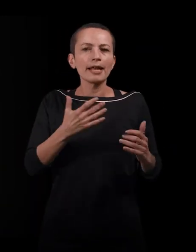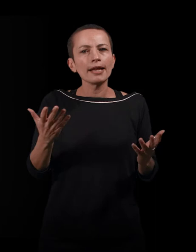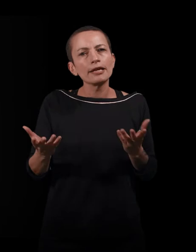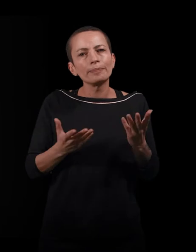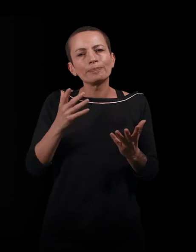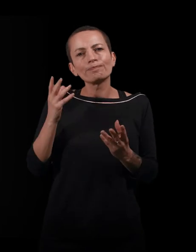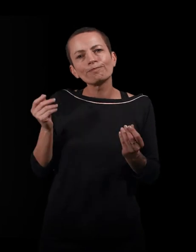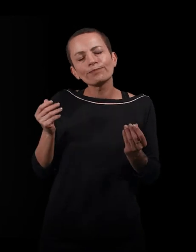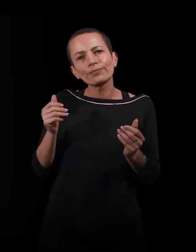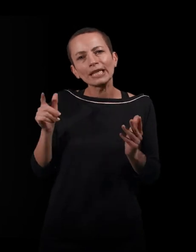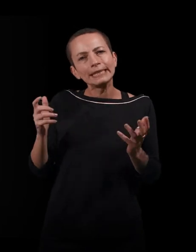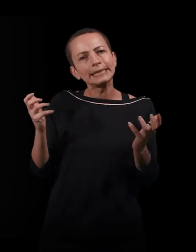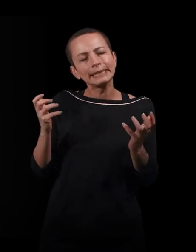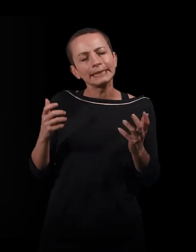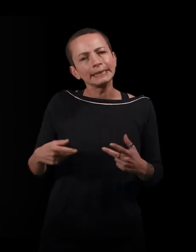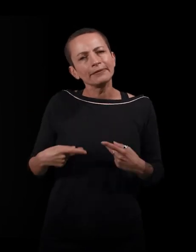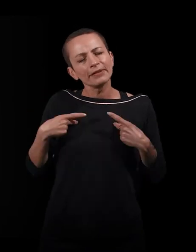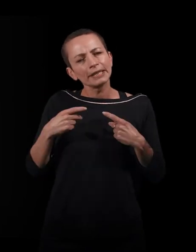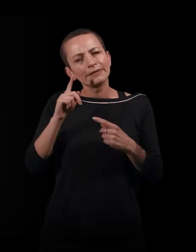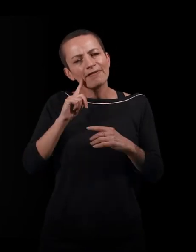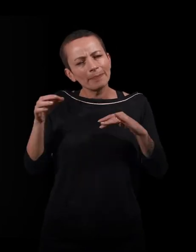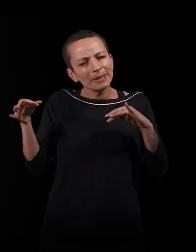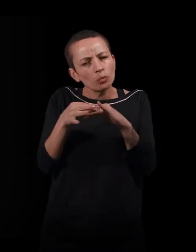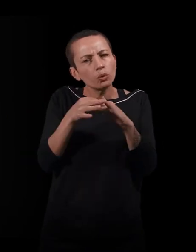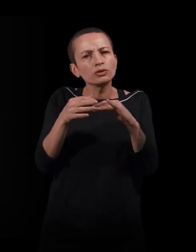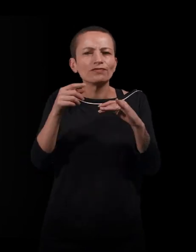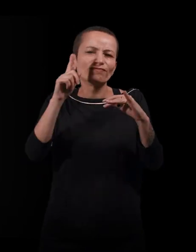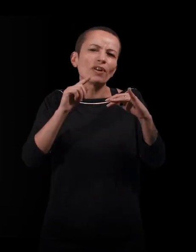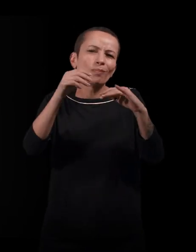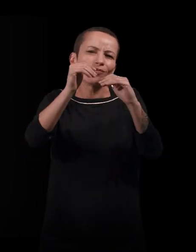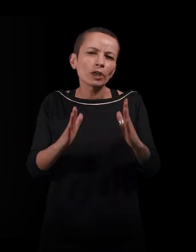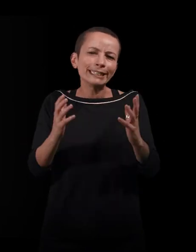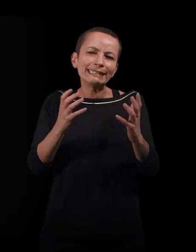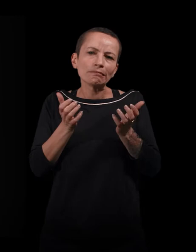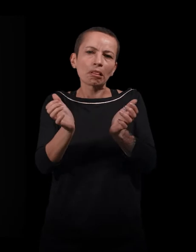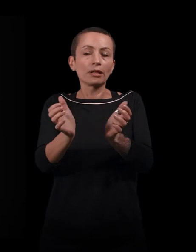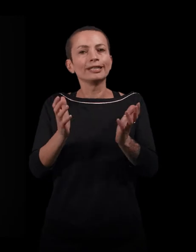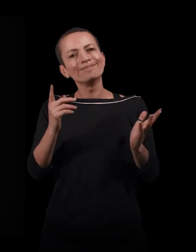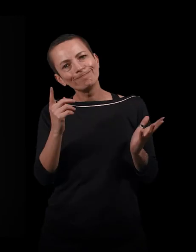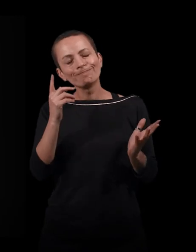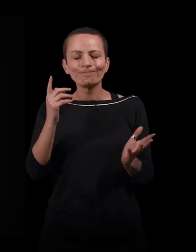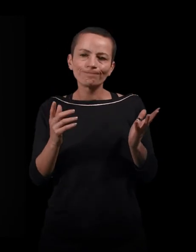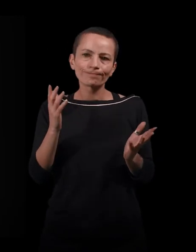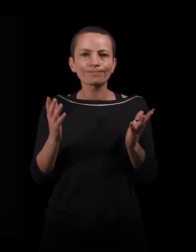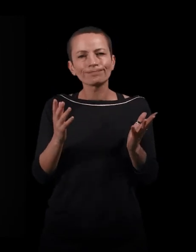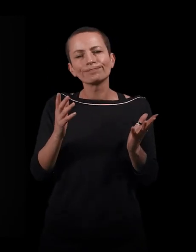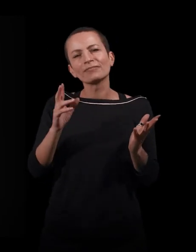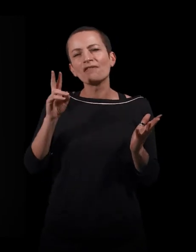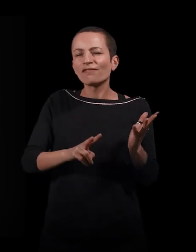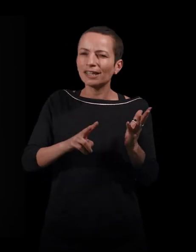Et pourtant, elle aimerait bien s'extraire de sa condition d'épouse, de femme au foyer. Je pense que... Alors, elle n pas vraiment femme au foyer.